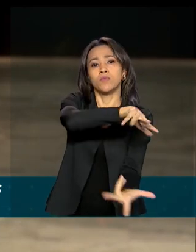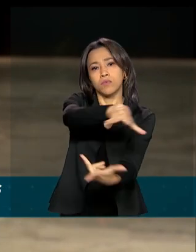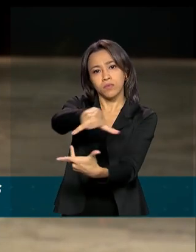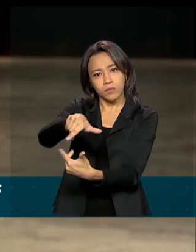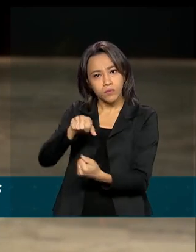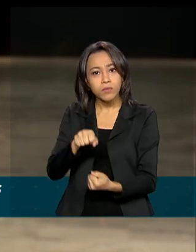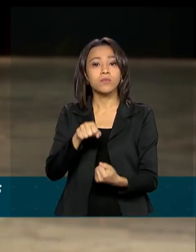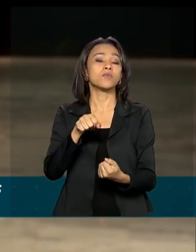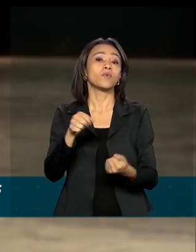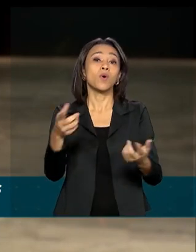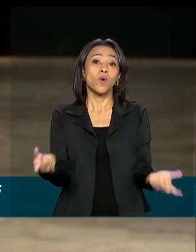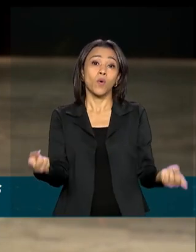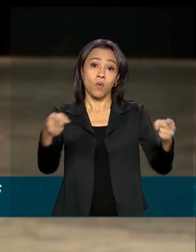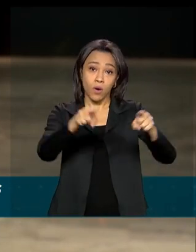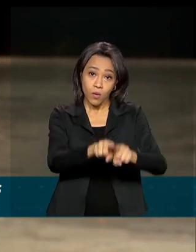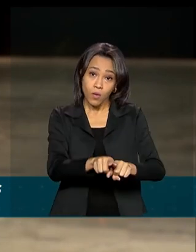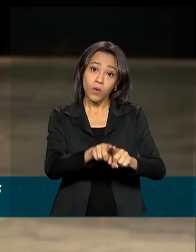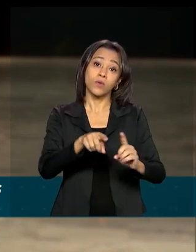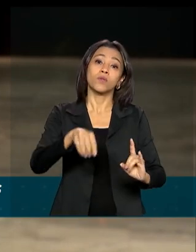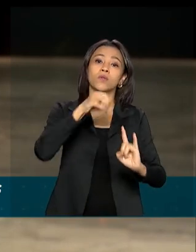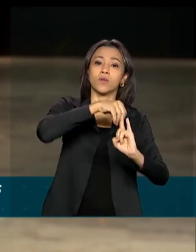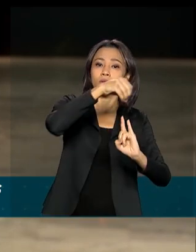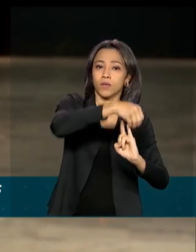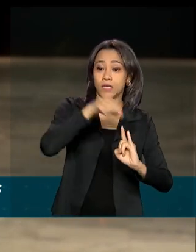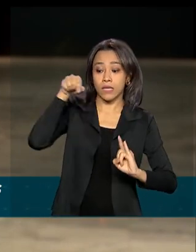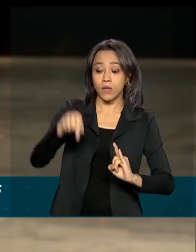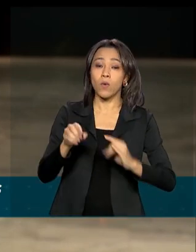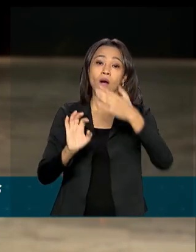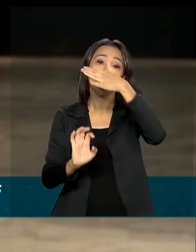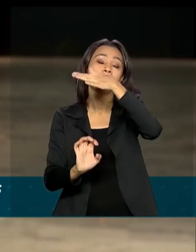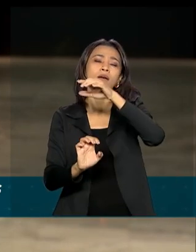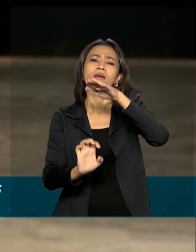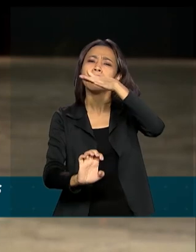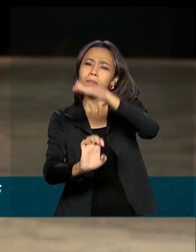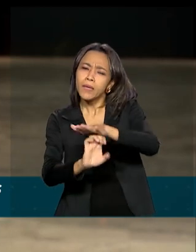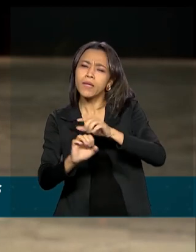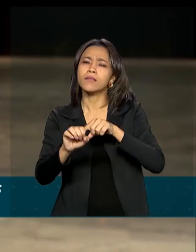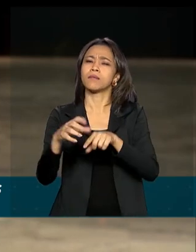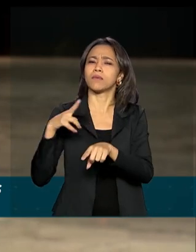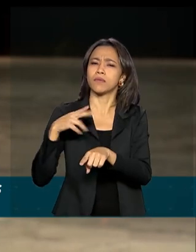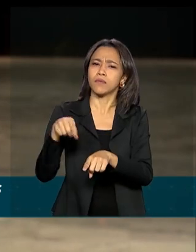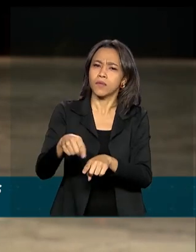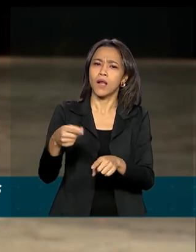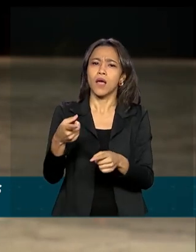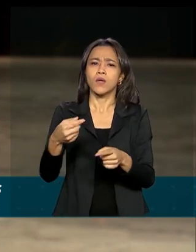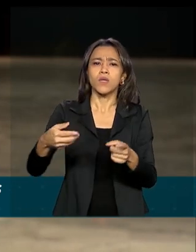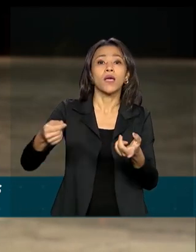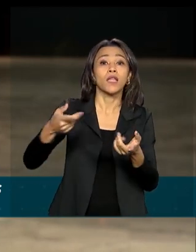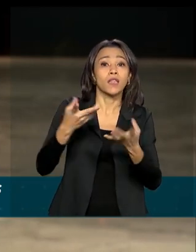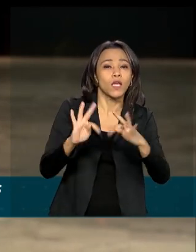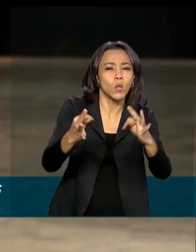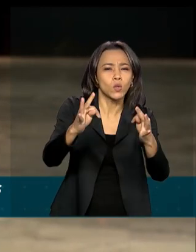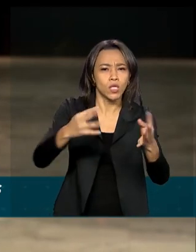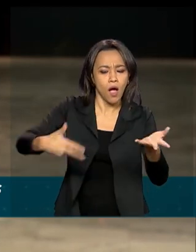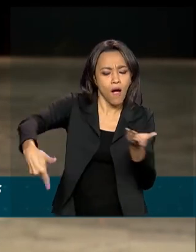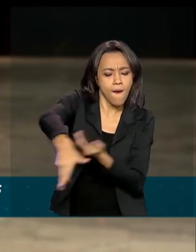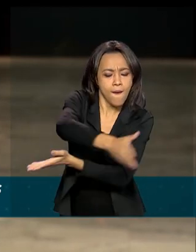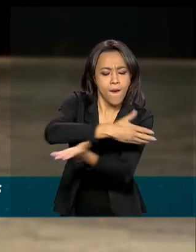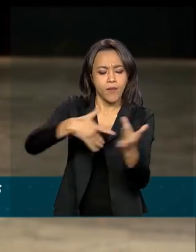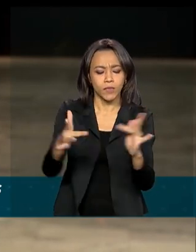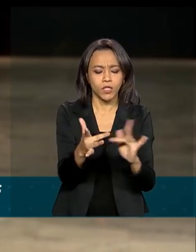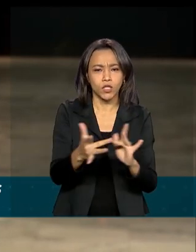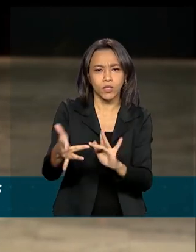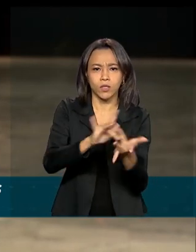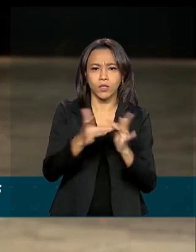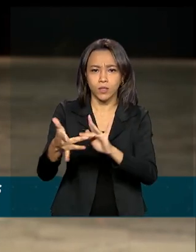acordo entre a Fiocruz e a AstraZeneca prevê a transferência de tecnologia para que a imunização seja feita